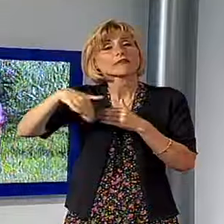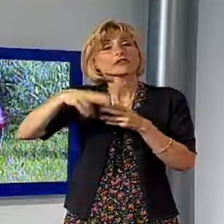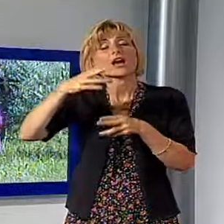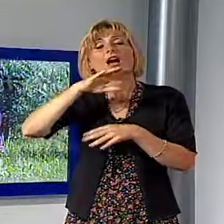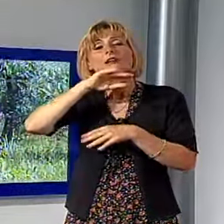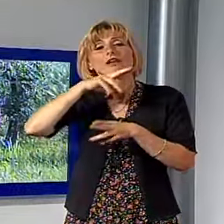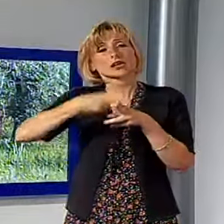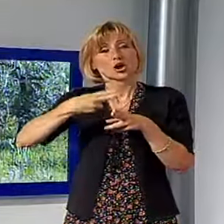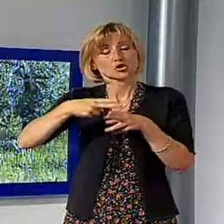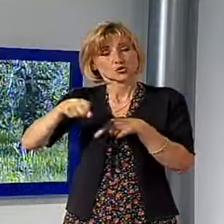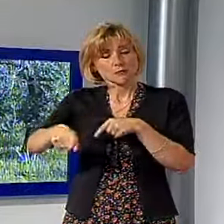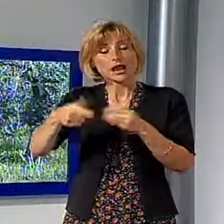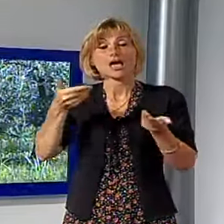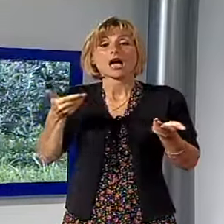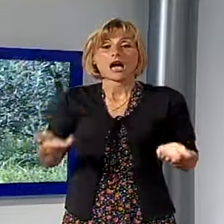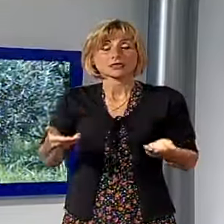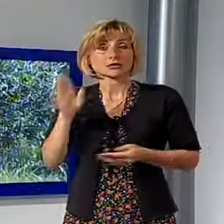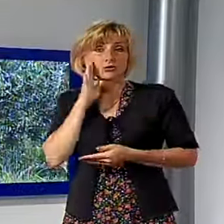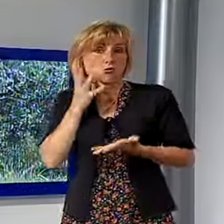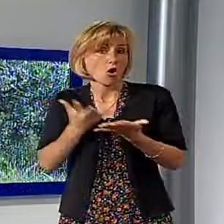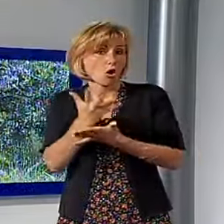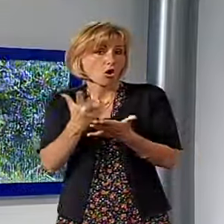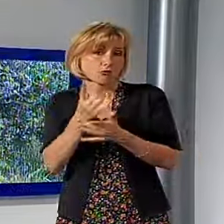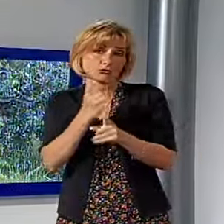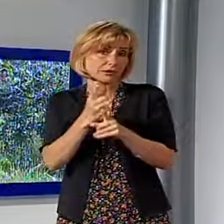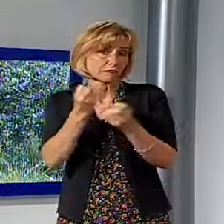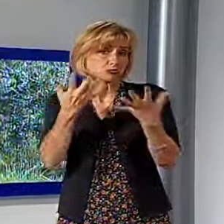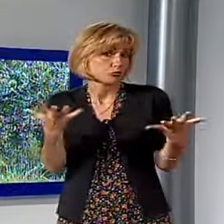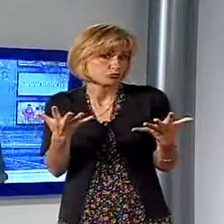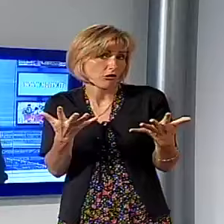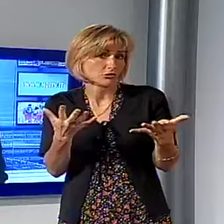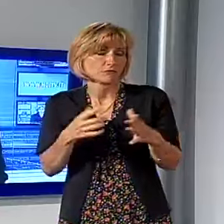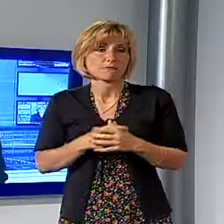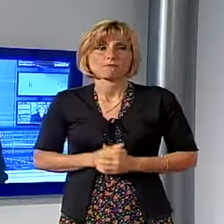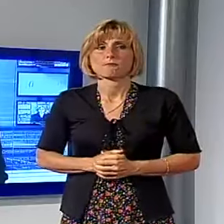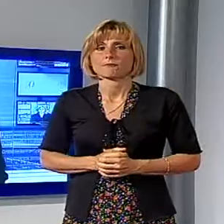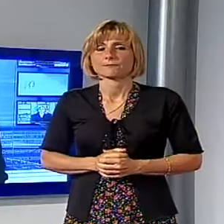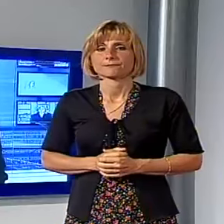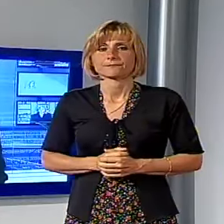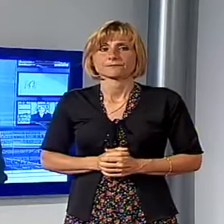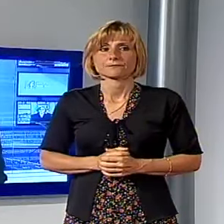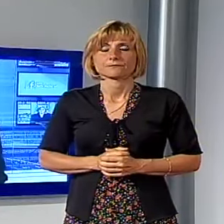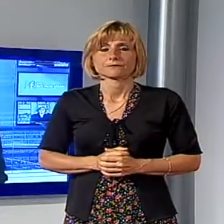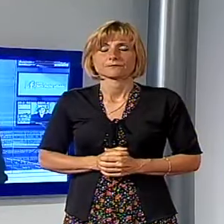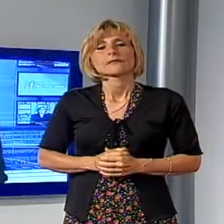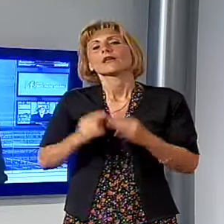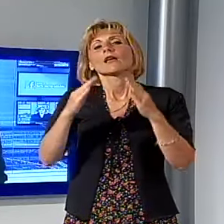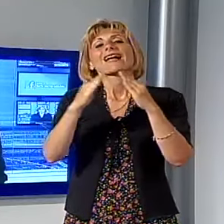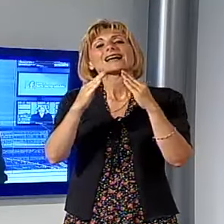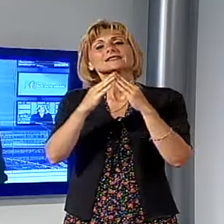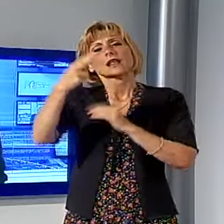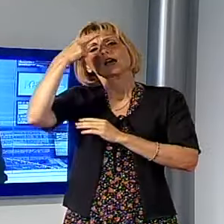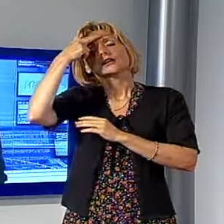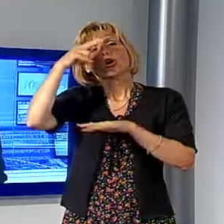Adesso sarà lui a raccontare ai suoi familiari che cosa è accaduto. La casina dei ricordi è stata